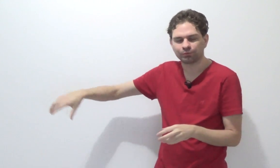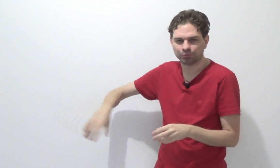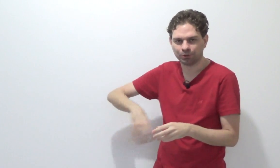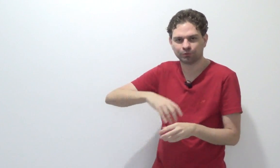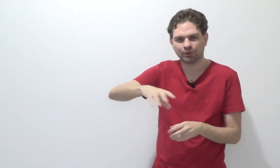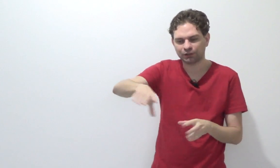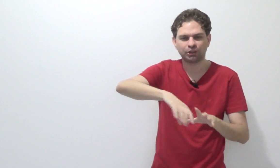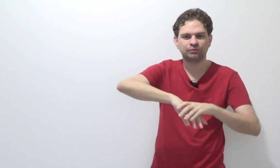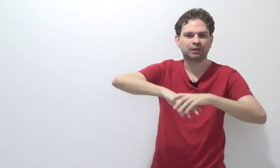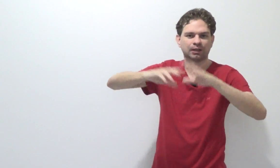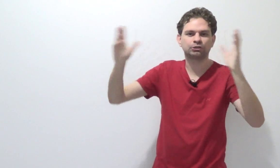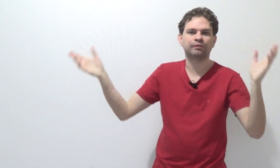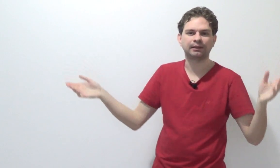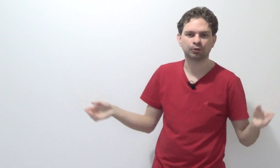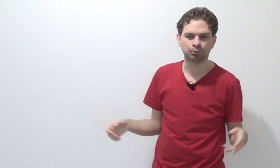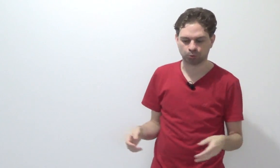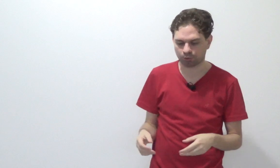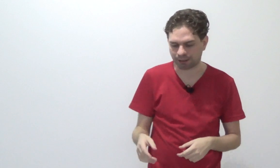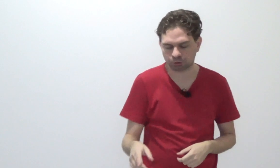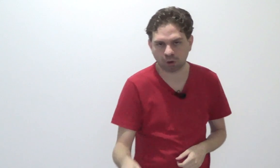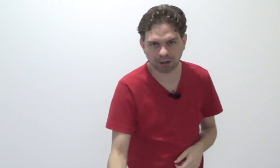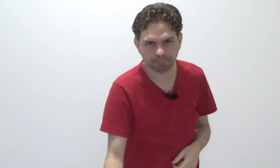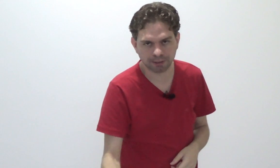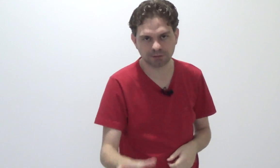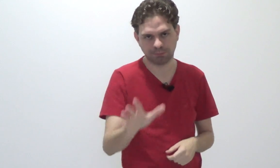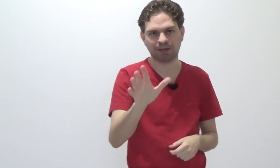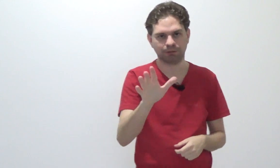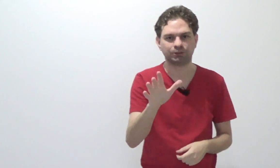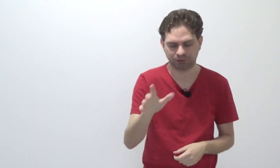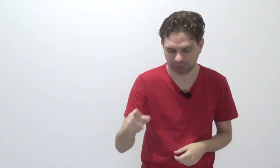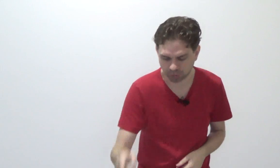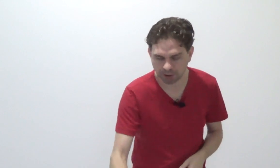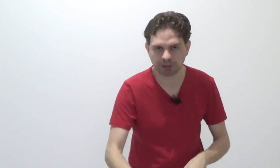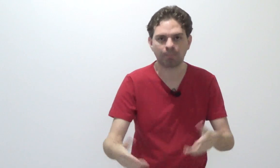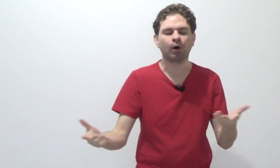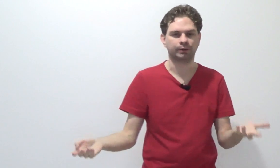livro lá, cheio daqueles venenos muito loucos. O cara toca, parece blacklist. Você toca, já morre.